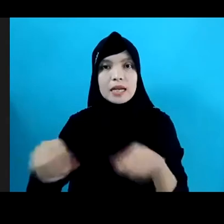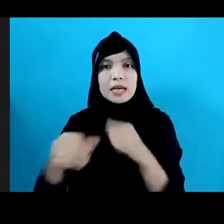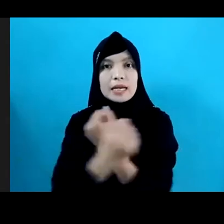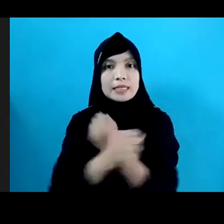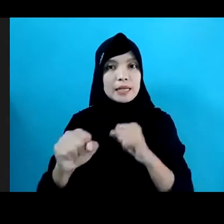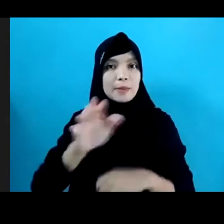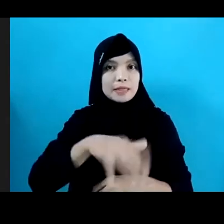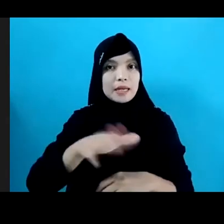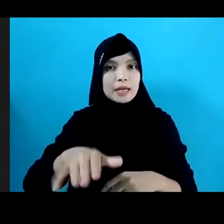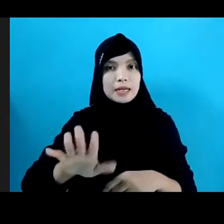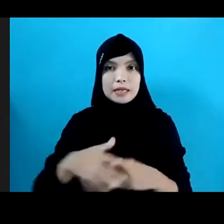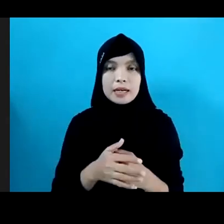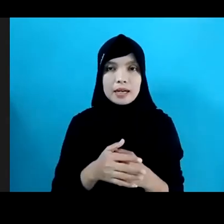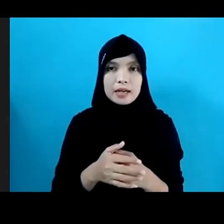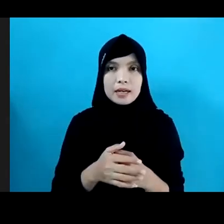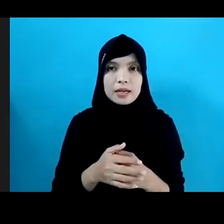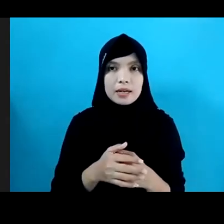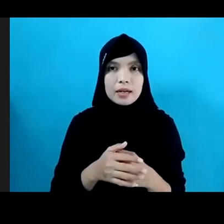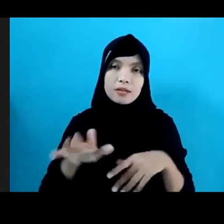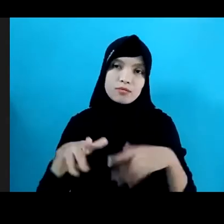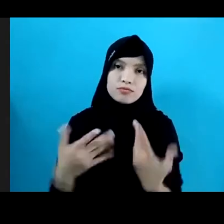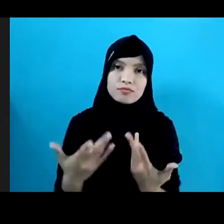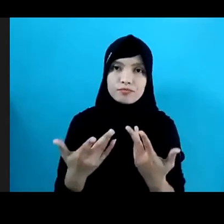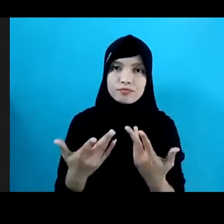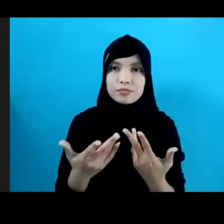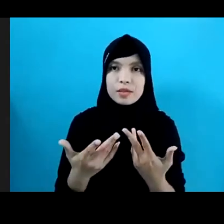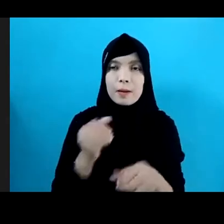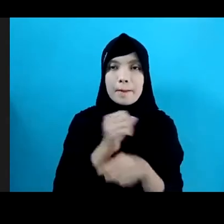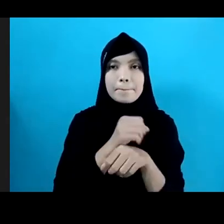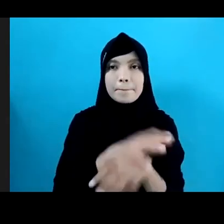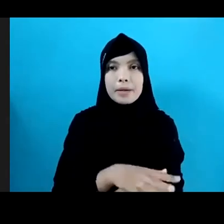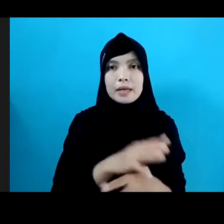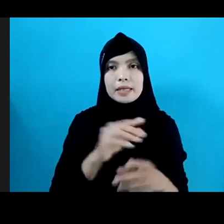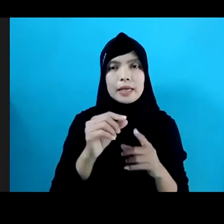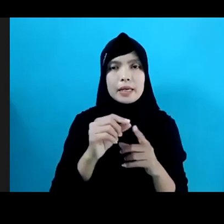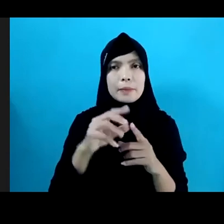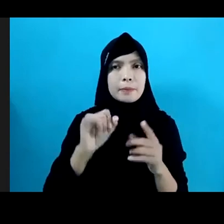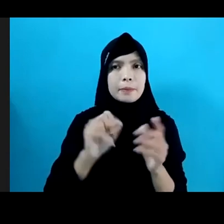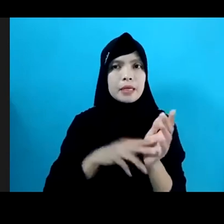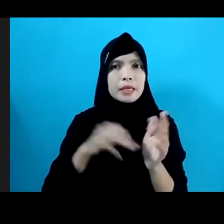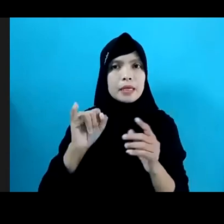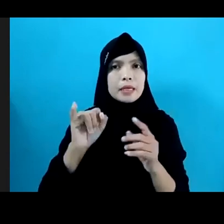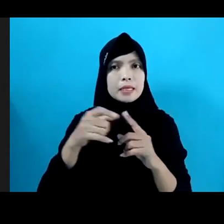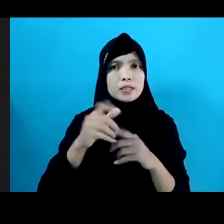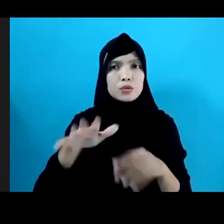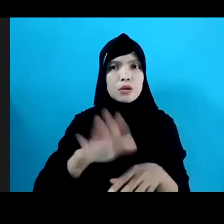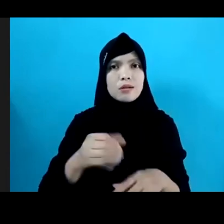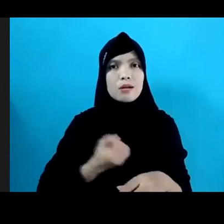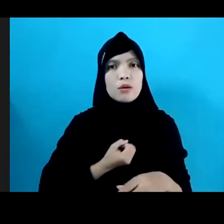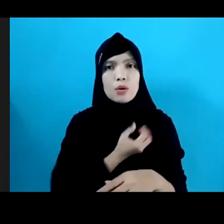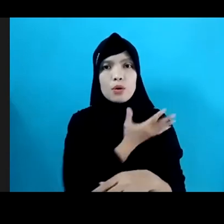Atau Child Safety Policy Dan Juga Praktek Klinis Dengan Anak Korban Dan Pelaku Dari Segala Bentuk Kekerasan